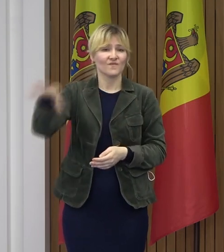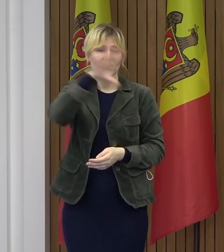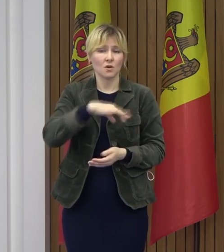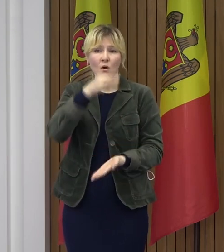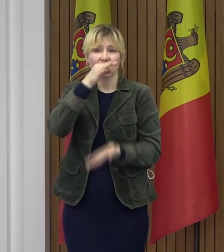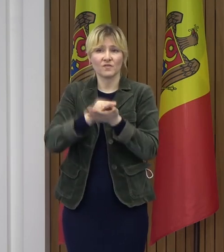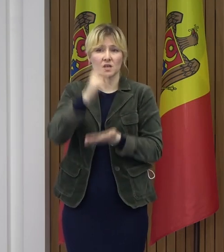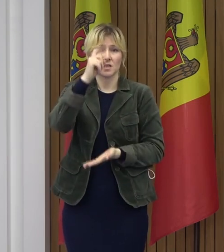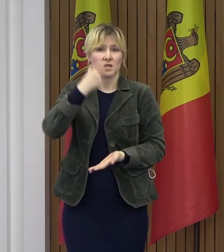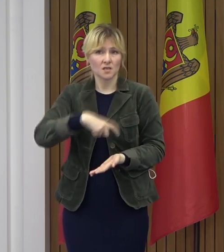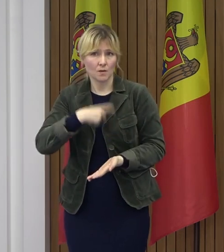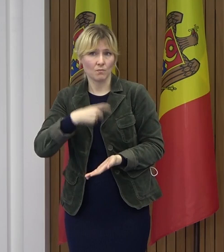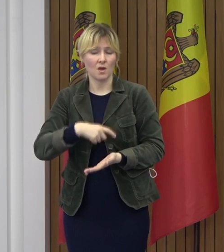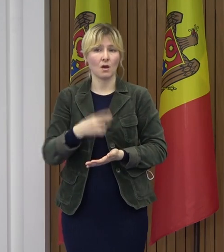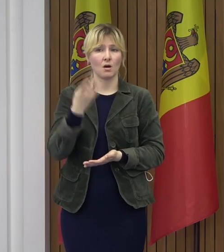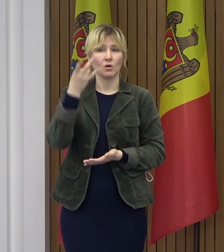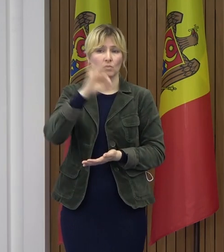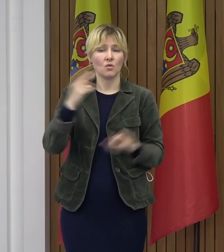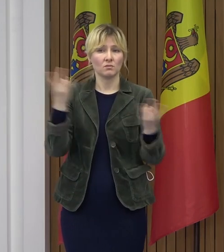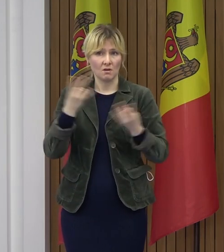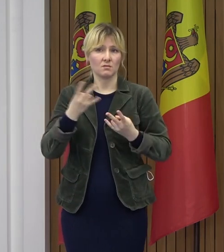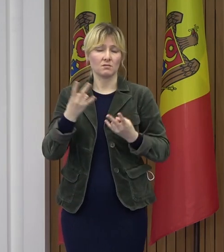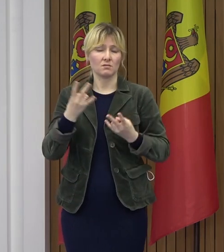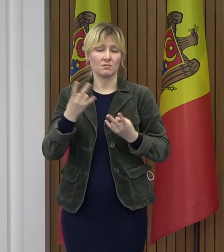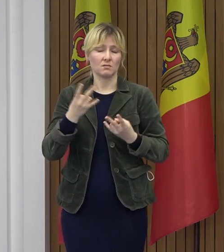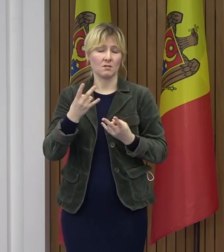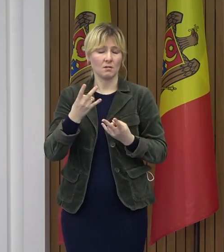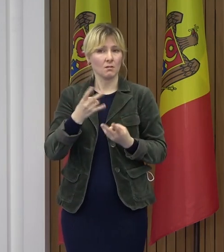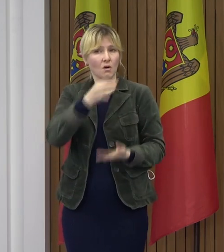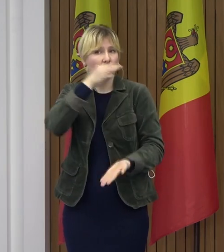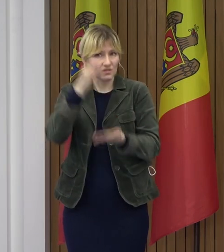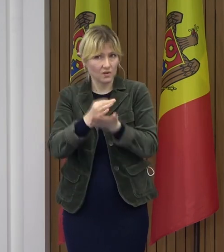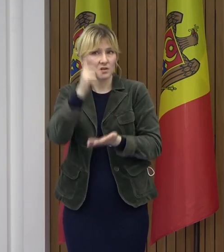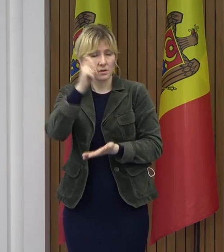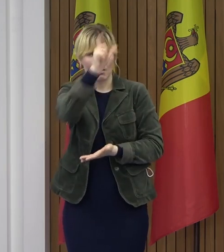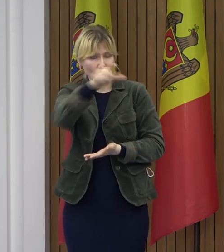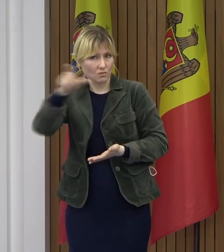cetățen, dar suntem responsabili și față de societate în general.